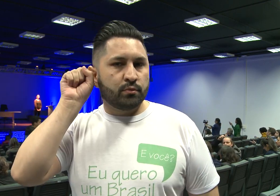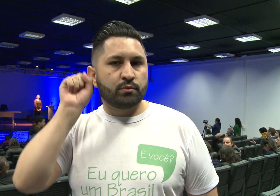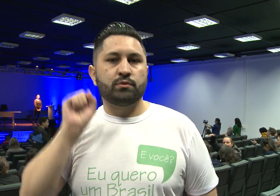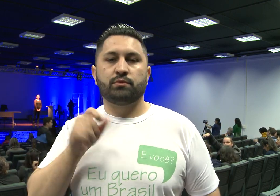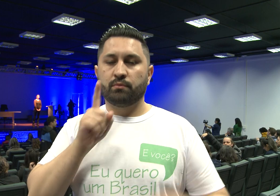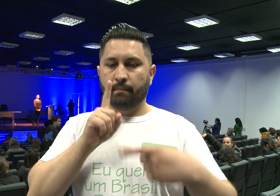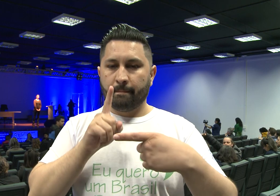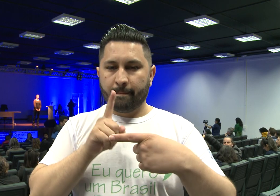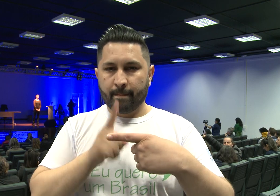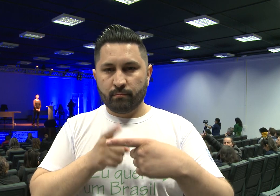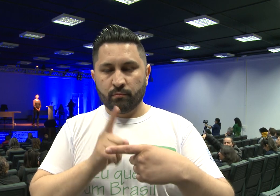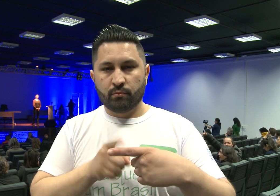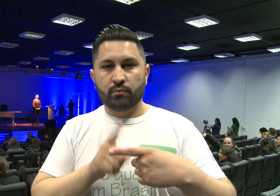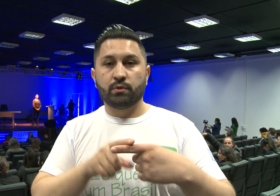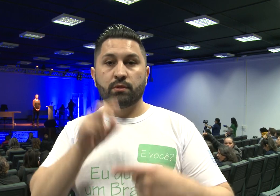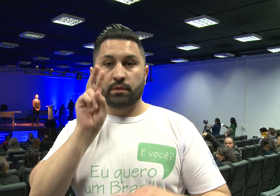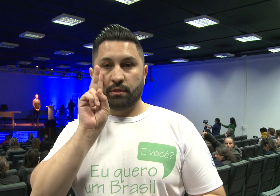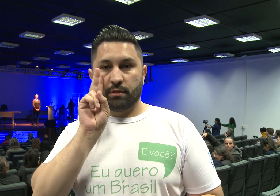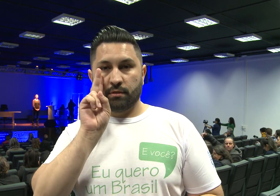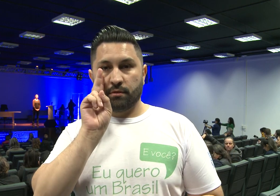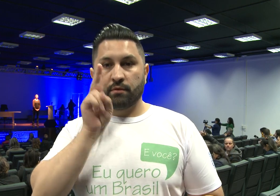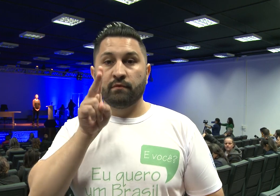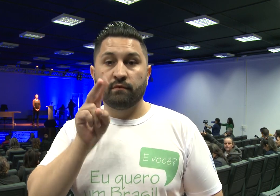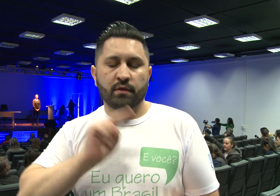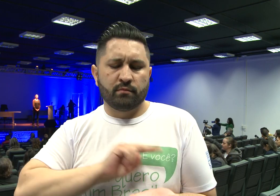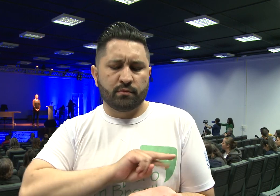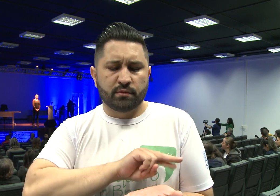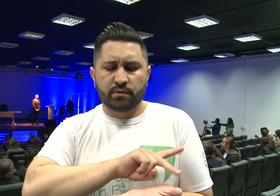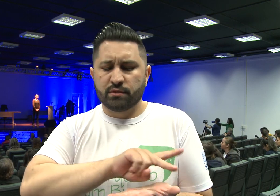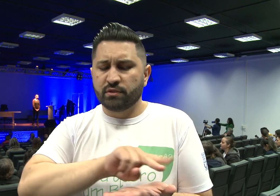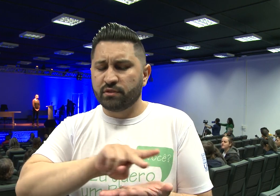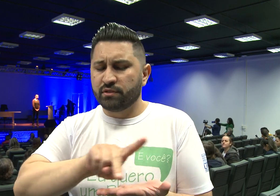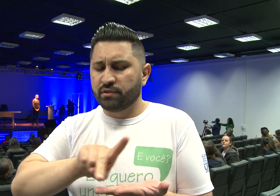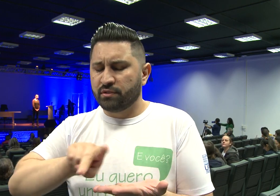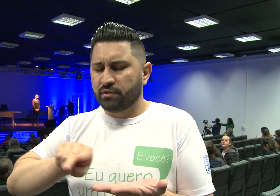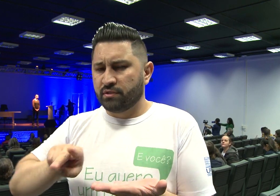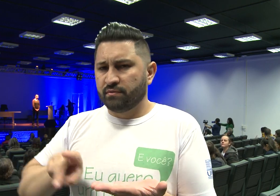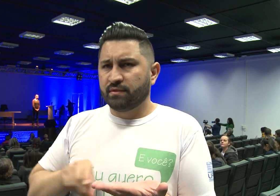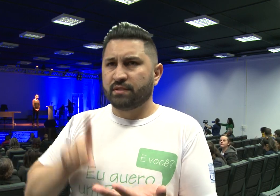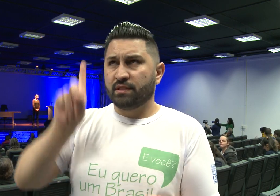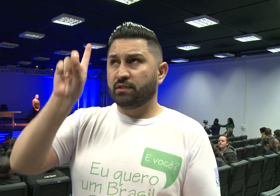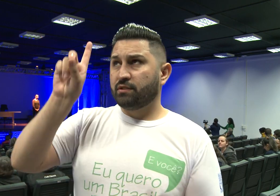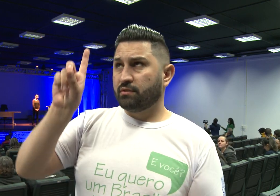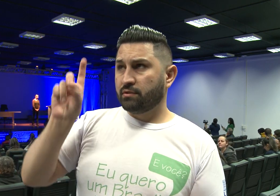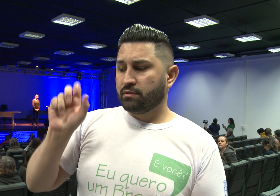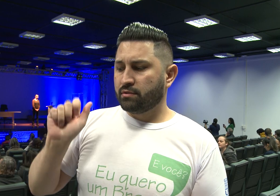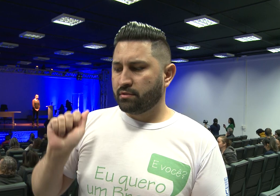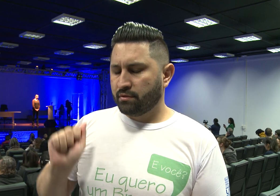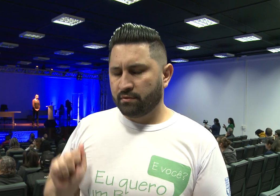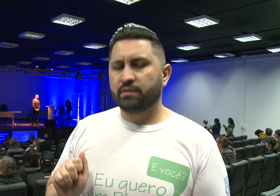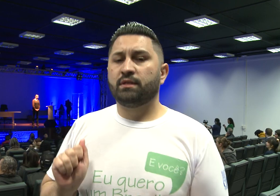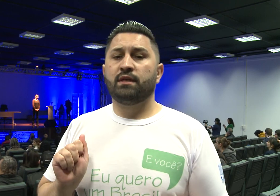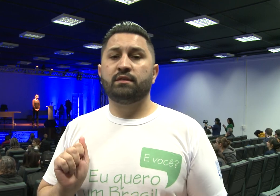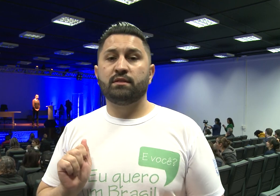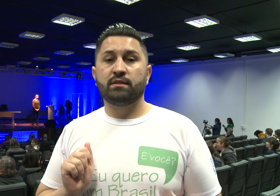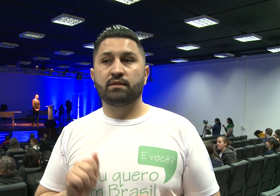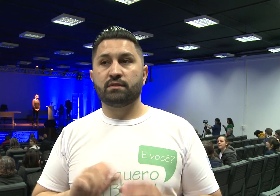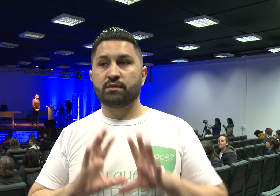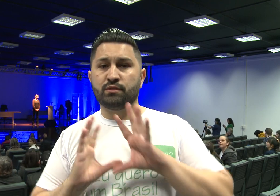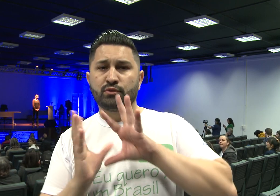ouvintes. Por quê? Veja, são tantas as coisas